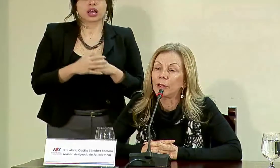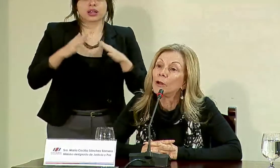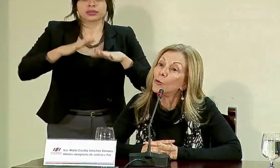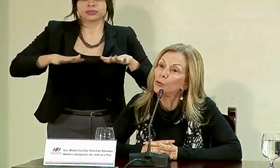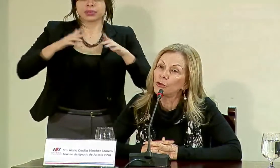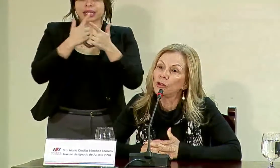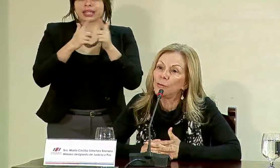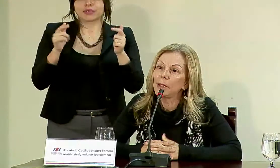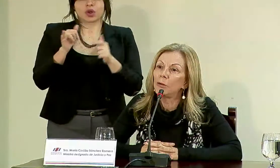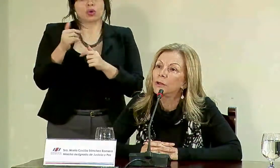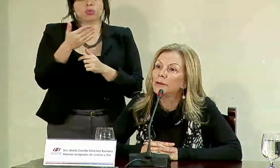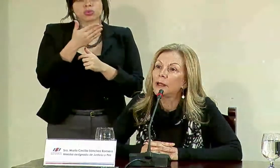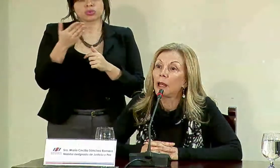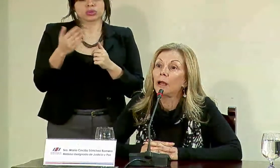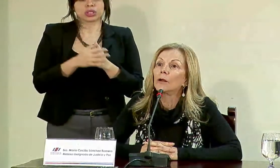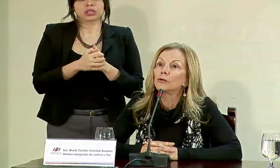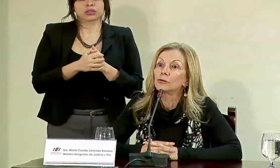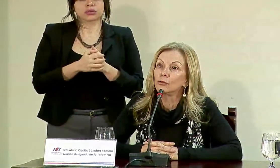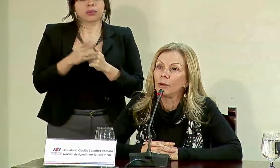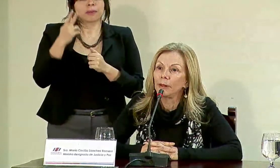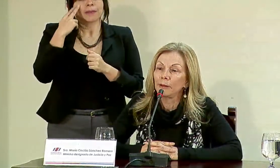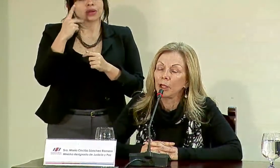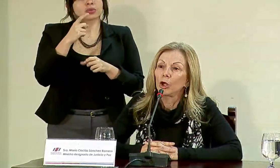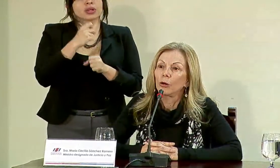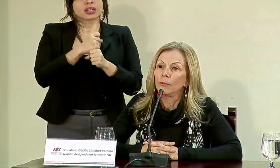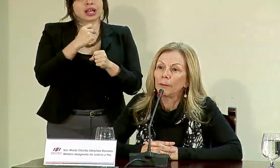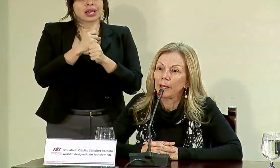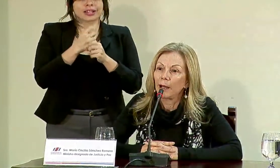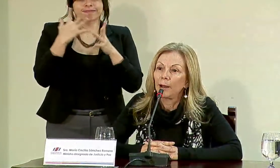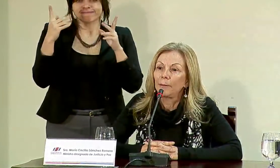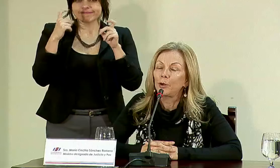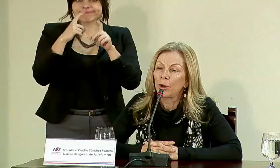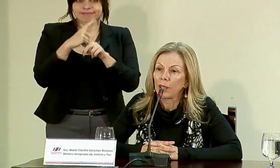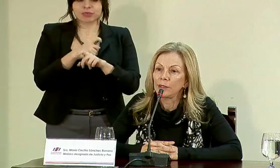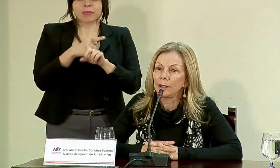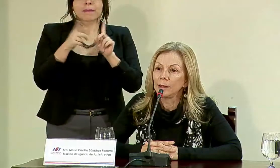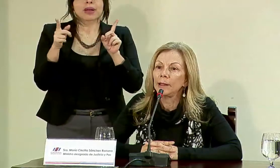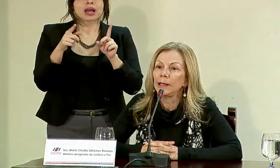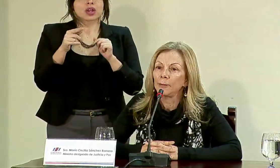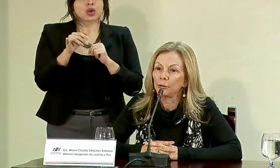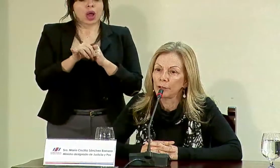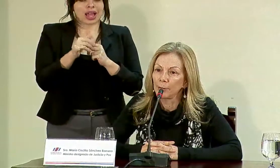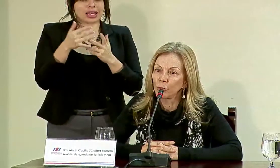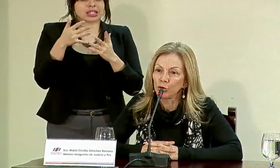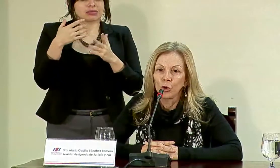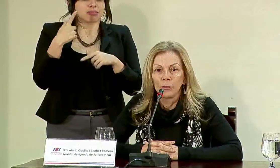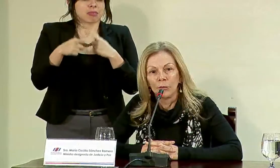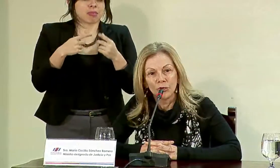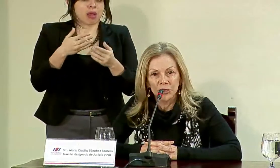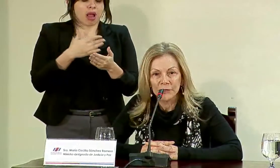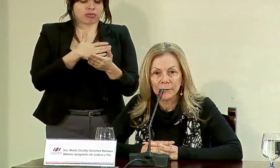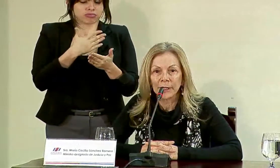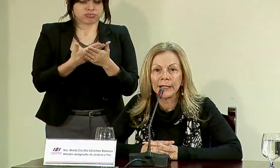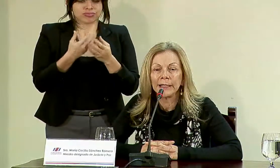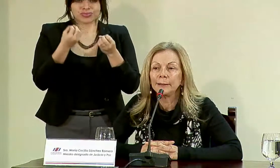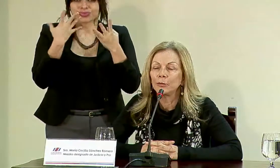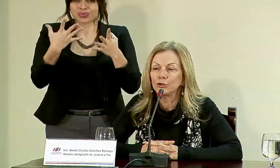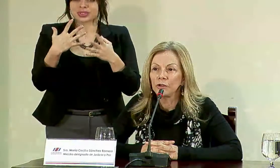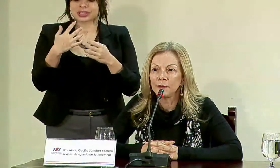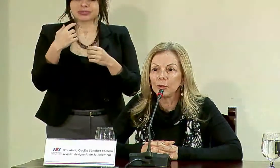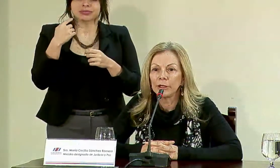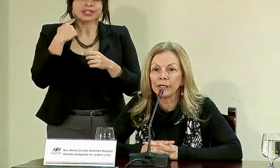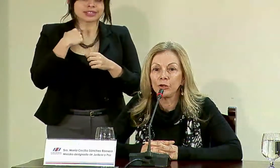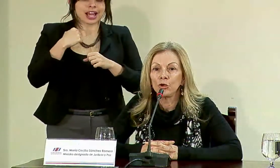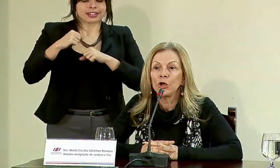medio libre. Como ustedes ven, una tarea sumamente compleja, pero a ella le pondremos muchísima gana,